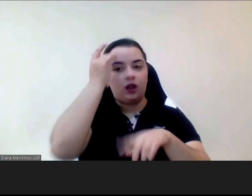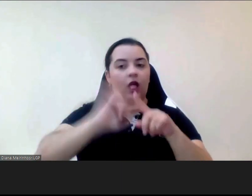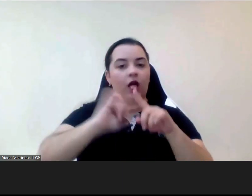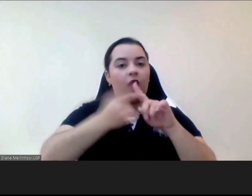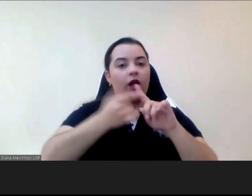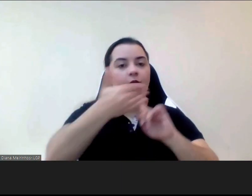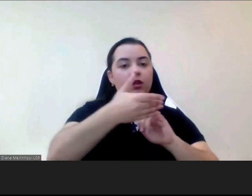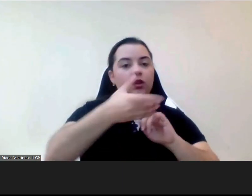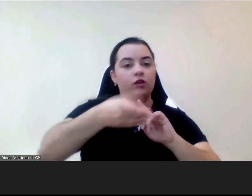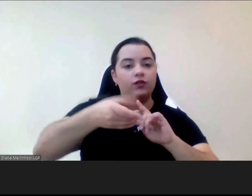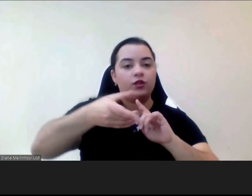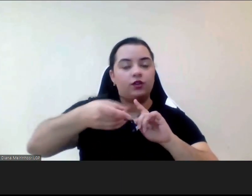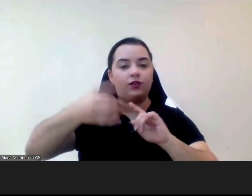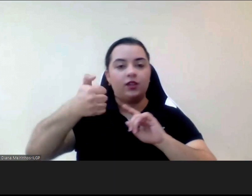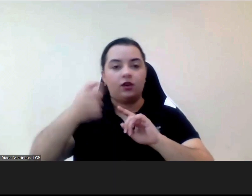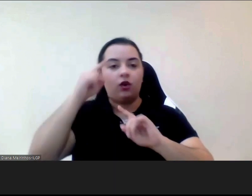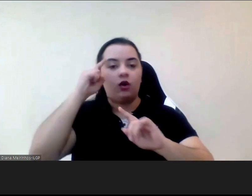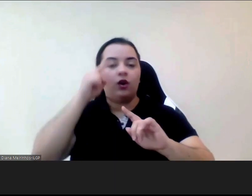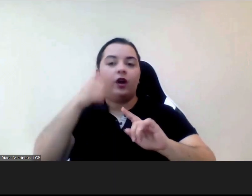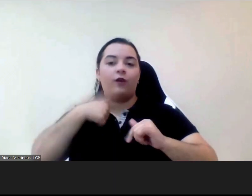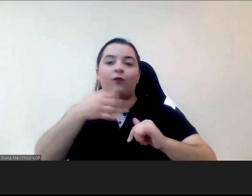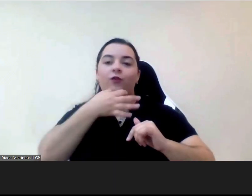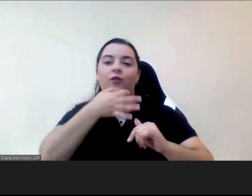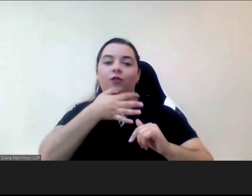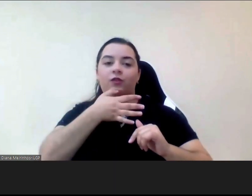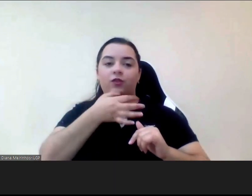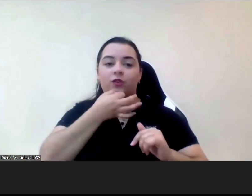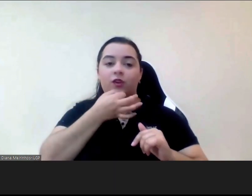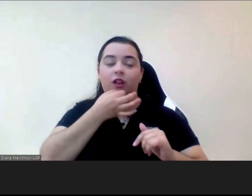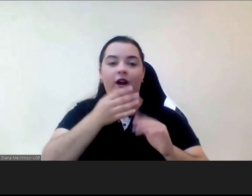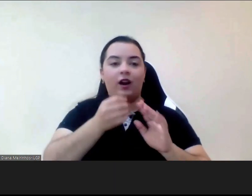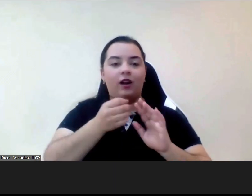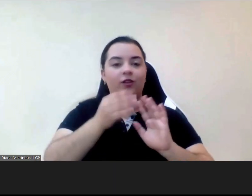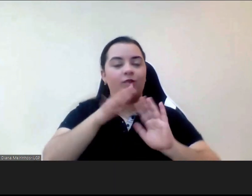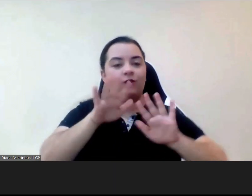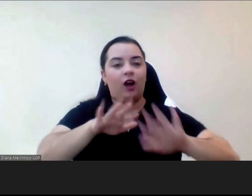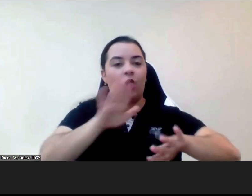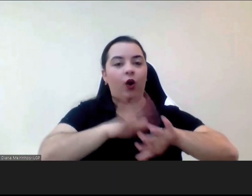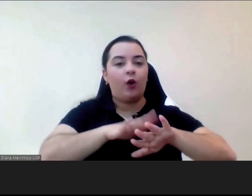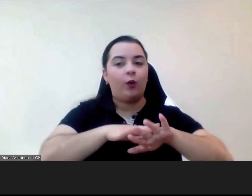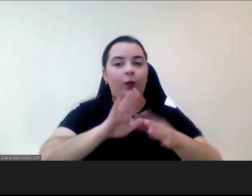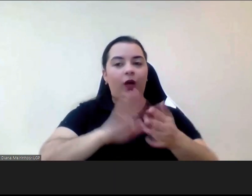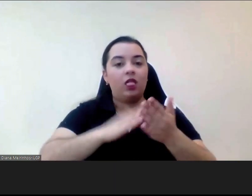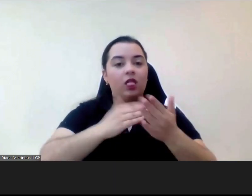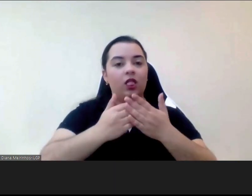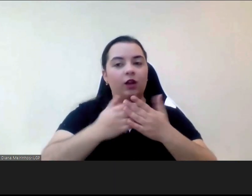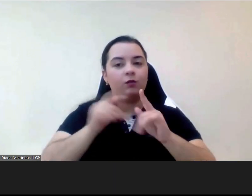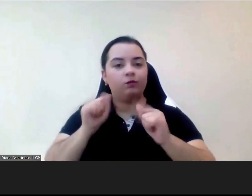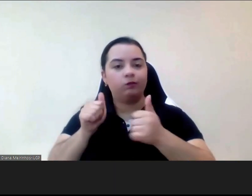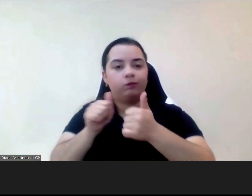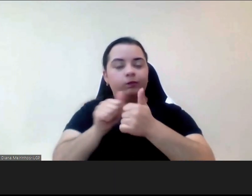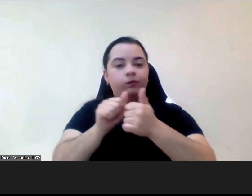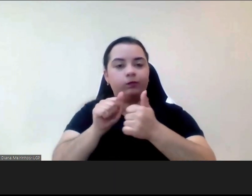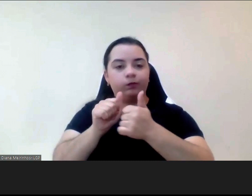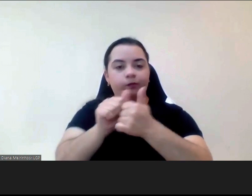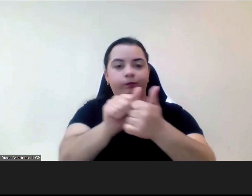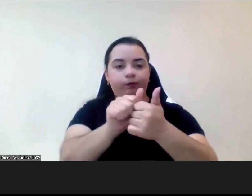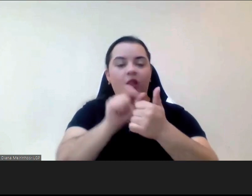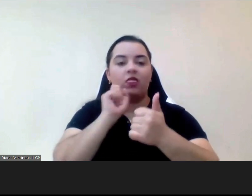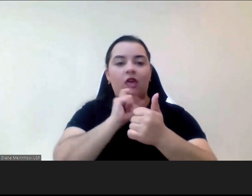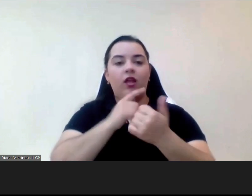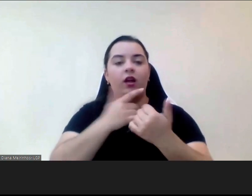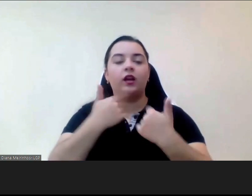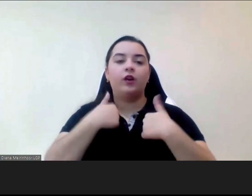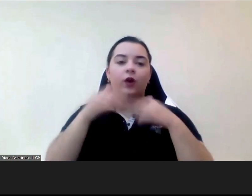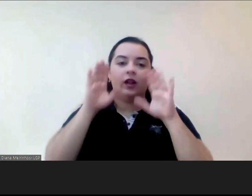a intérprete não conseguir acompanhar tenho medo às vezes falo rápido mas vou ter essa atenção peço desculpa